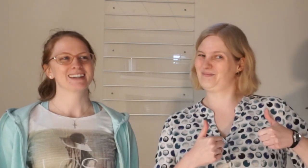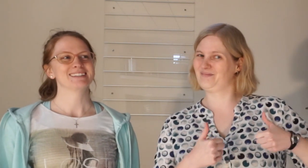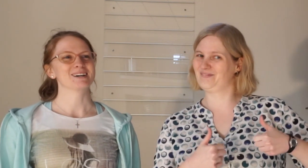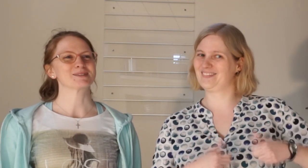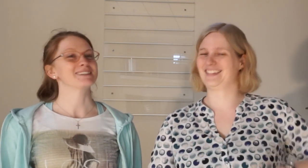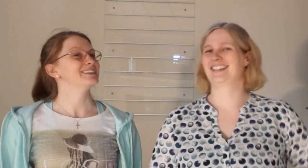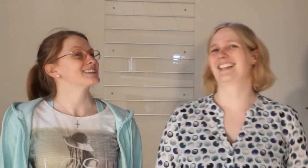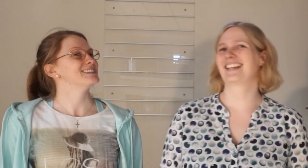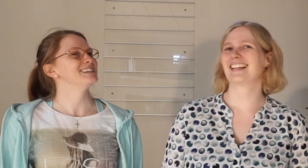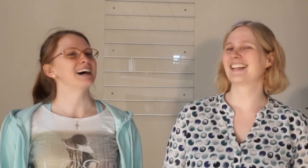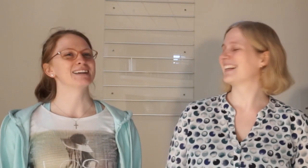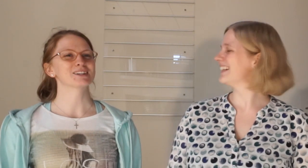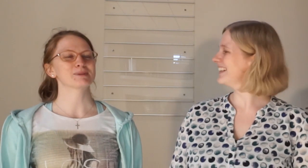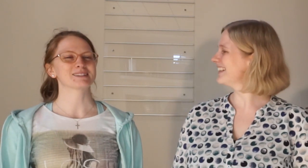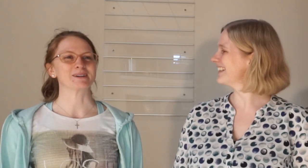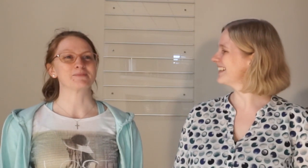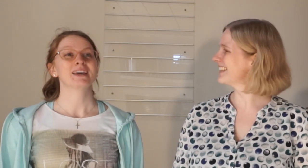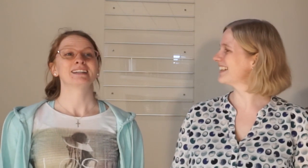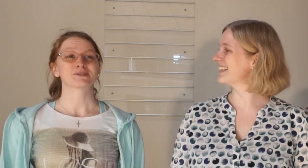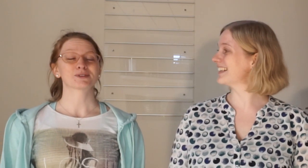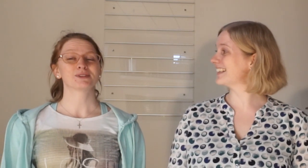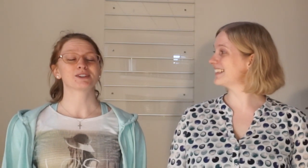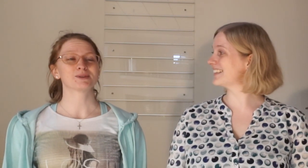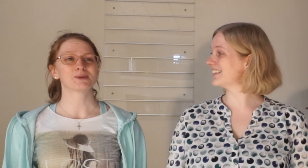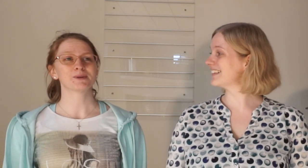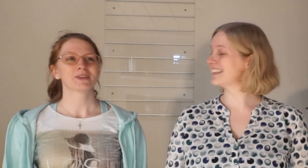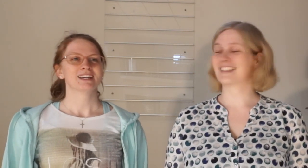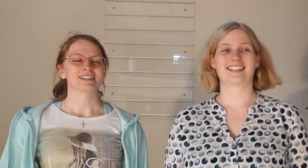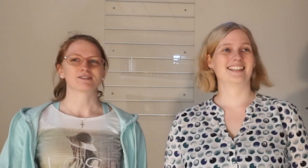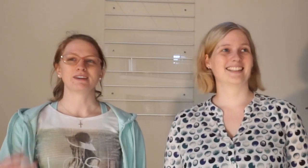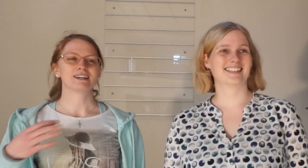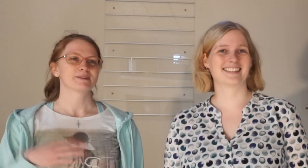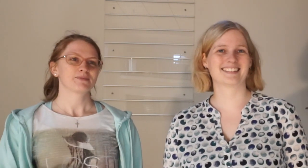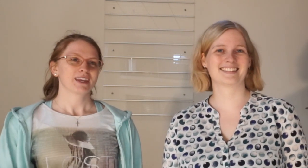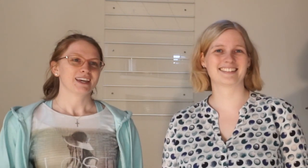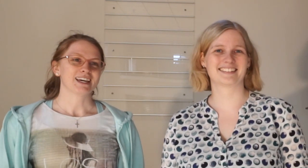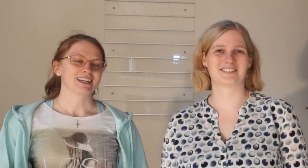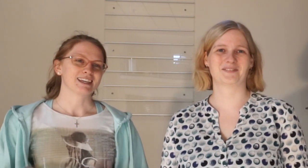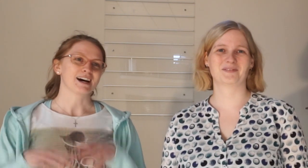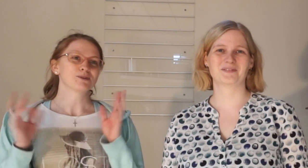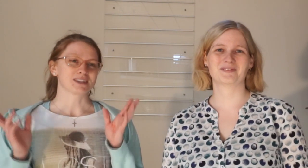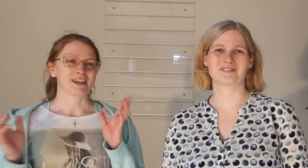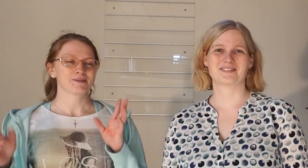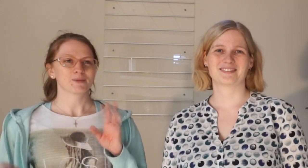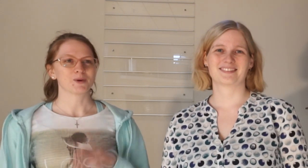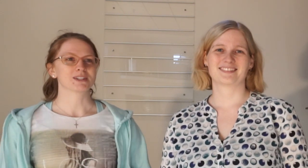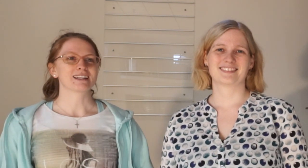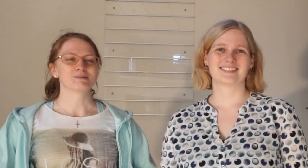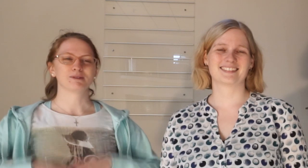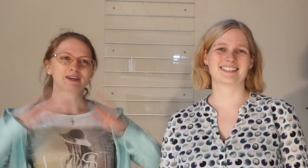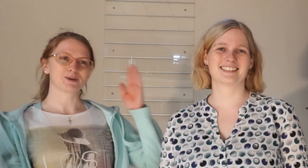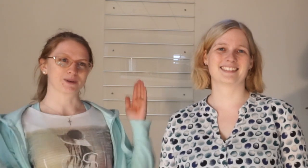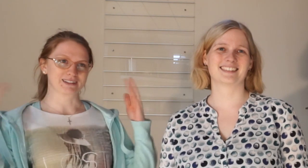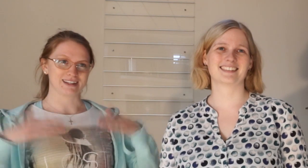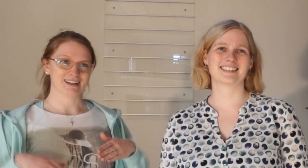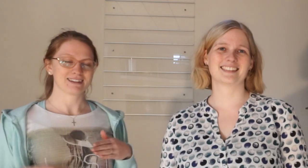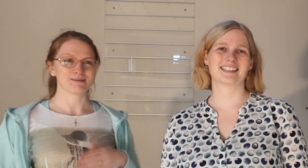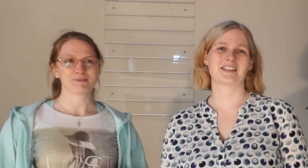Darum singen wir das Lied einfach spitze. Das funktioniert so, dass wir hier rausgehen und dann die Bewegungen sehen, die man